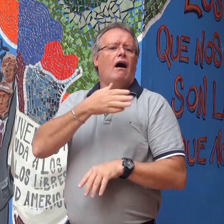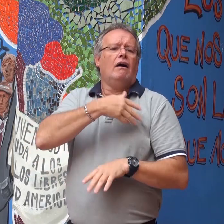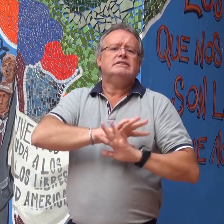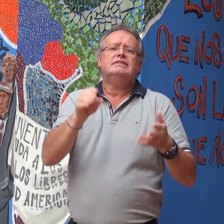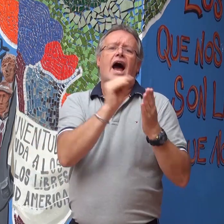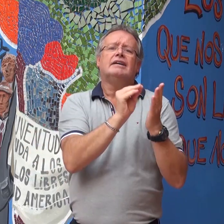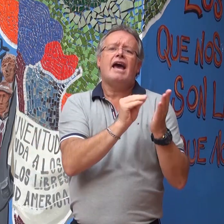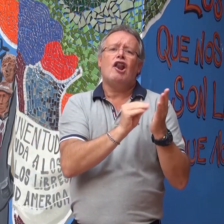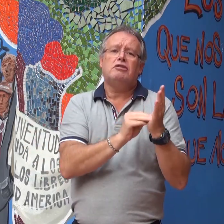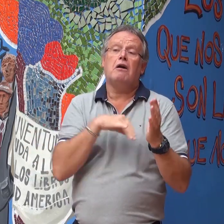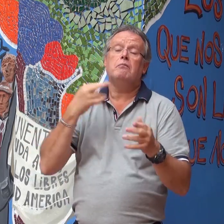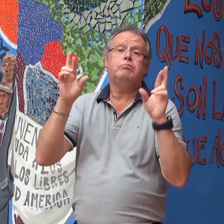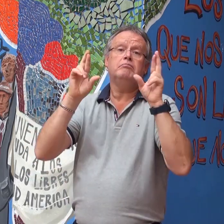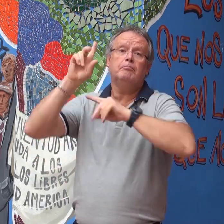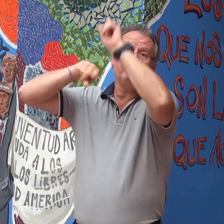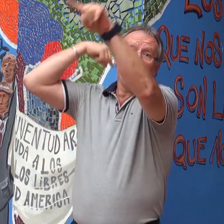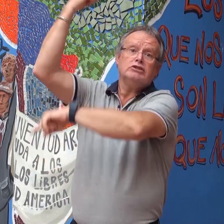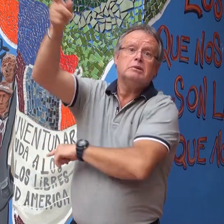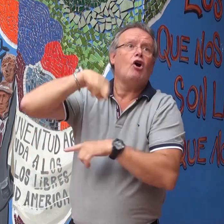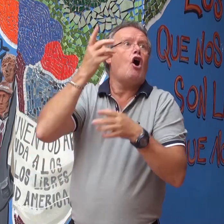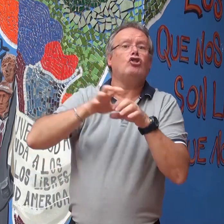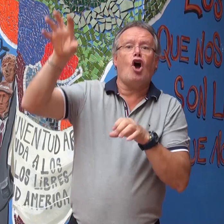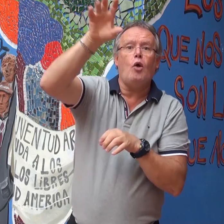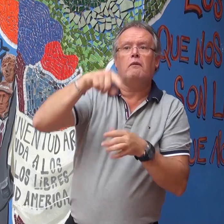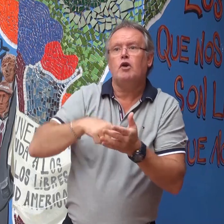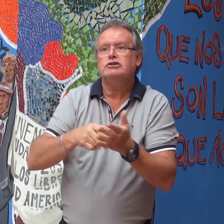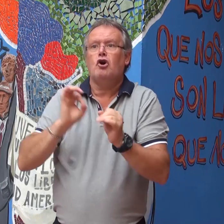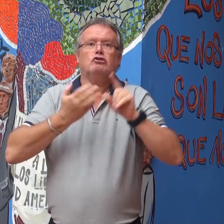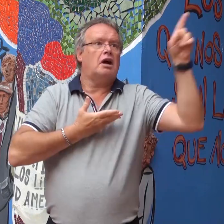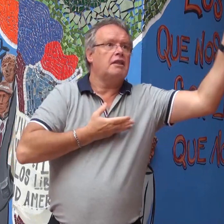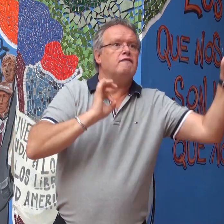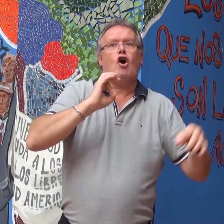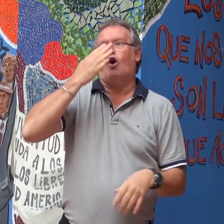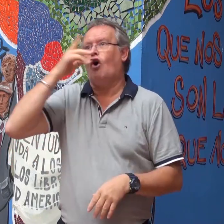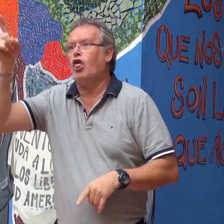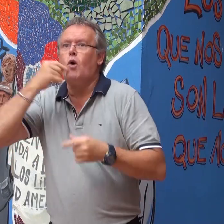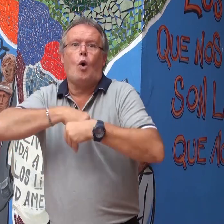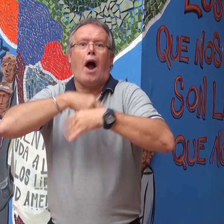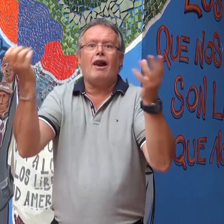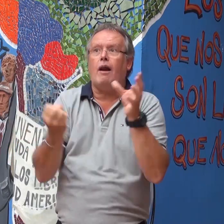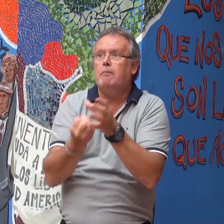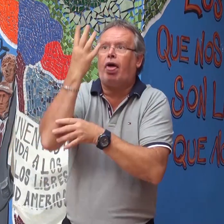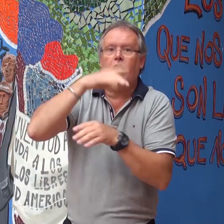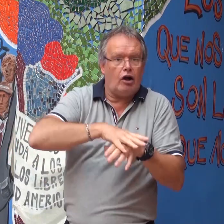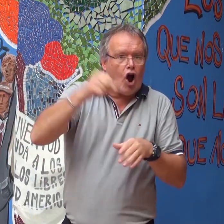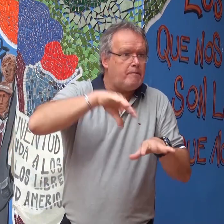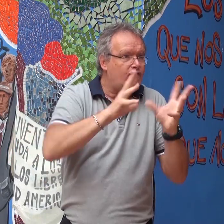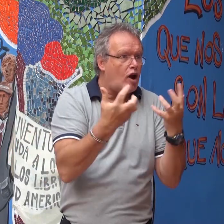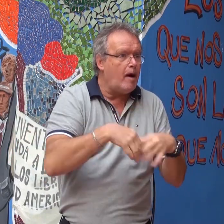hayan otros anotados, ojalá que en el próximo esta experiencia pueda replicarse en otras provincias, Buenos Aires, Santa Fe, Córdoba, o cualquier lugar que puedan